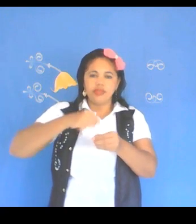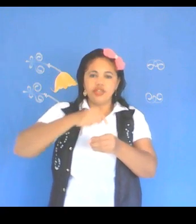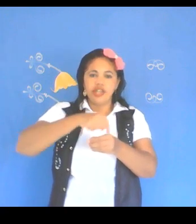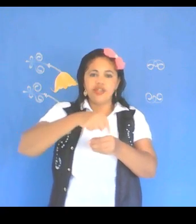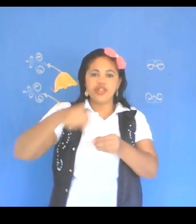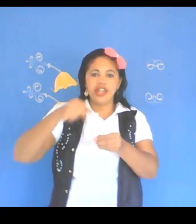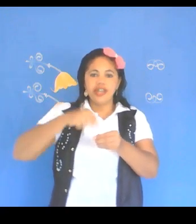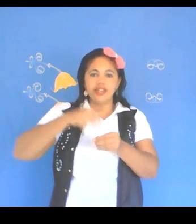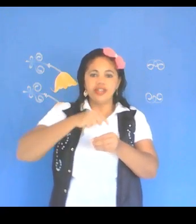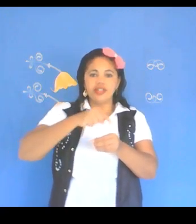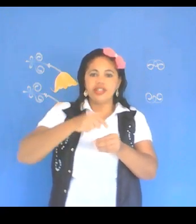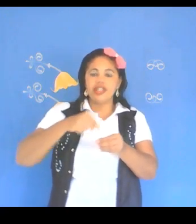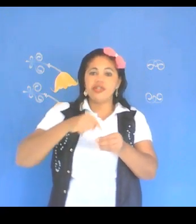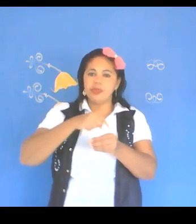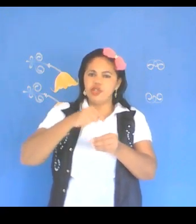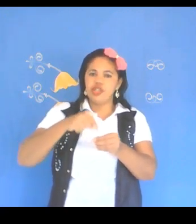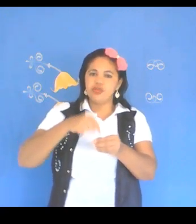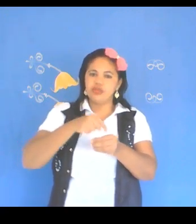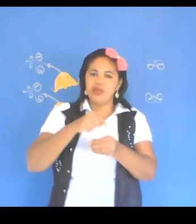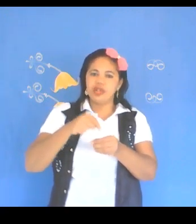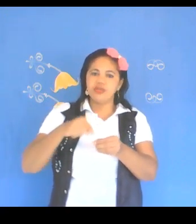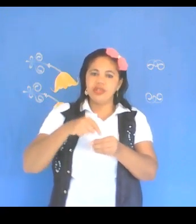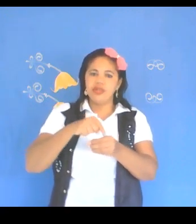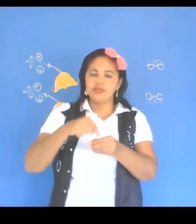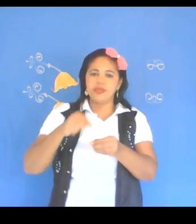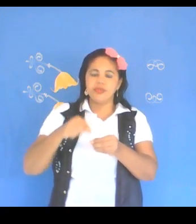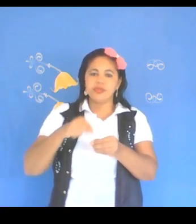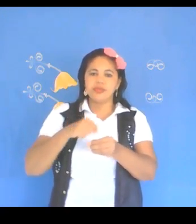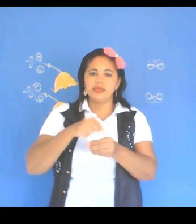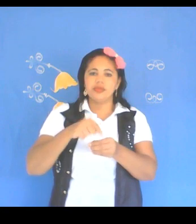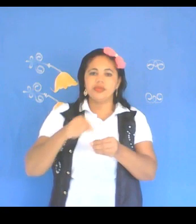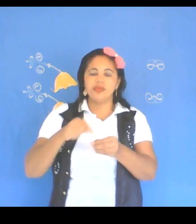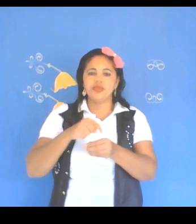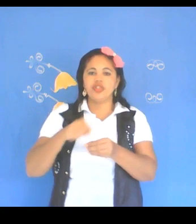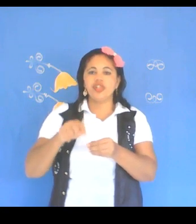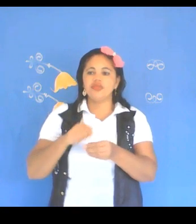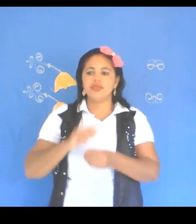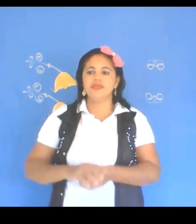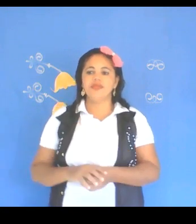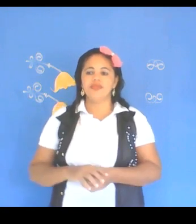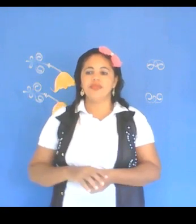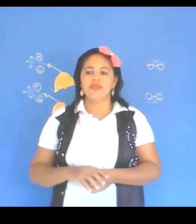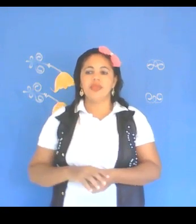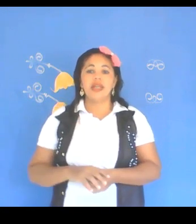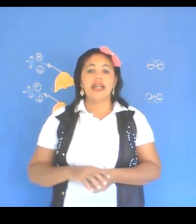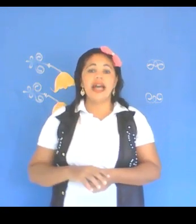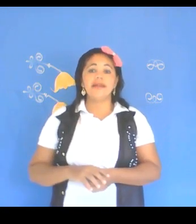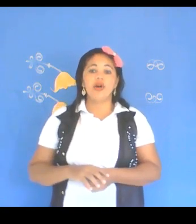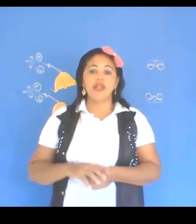cheio de quê? Tem uns pintinhos, um morango, né, uns pontinhos. Carambola,